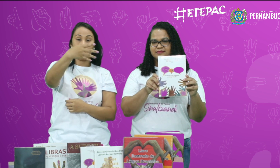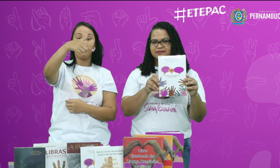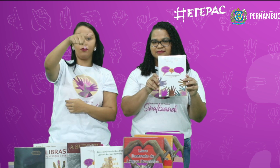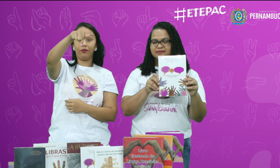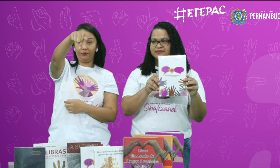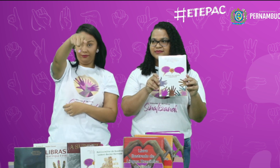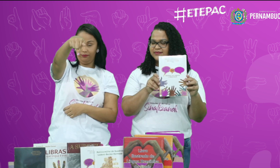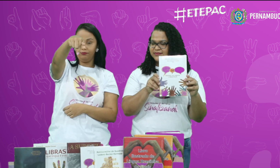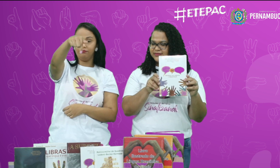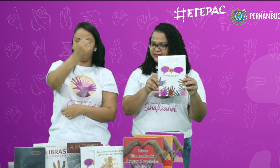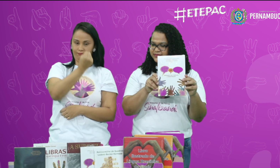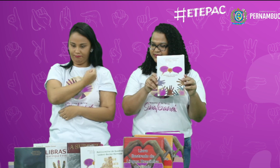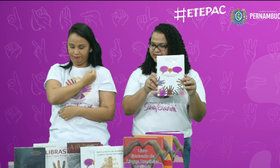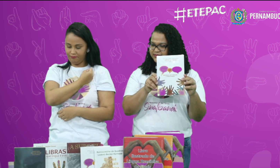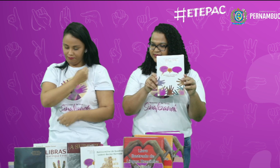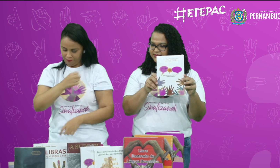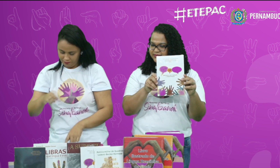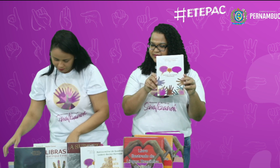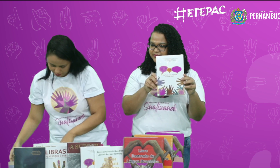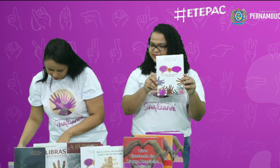47. Número 47.